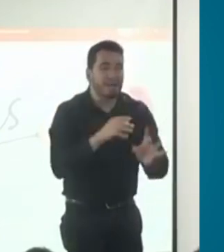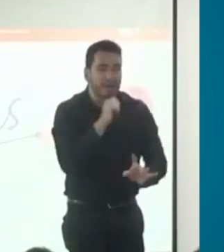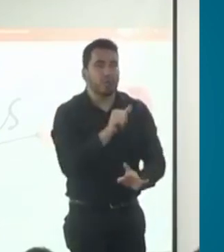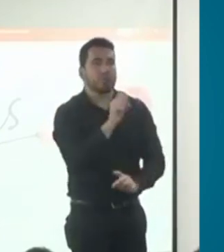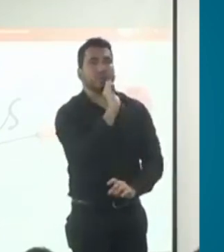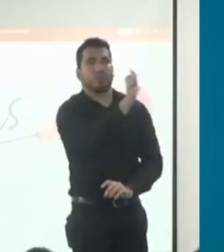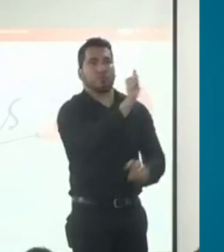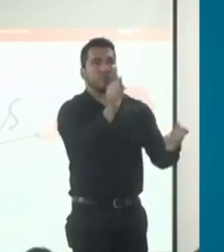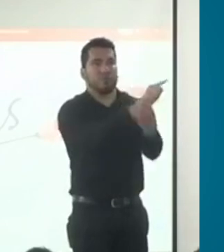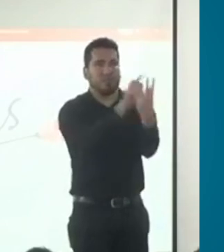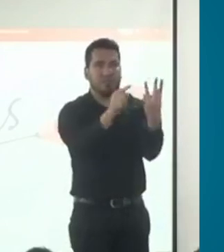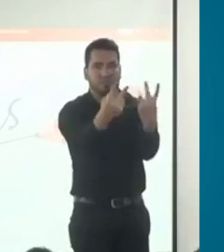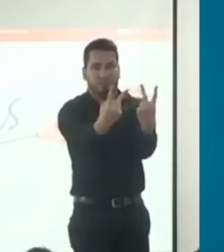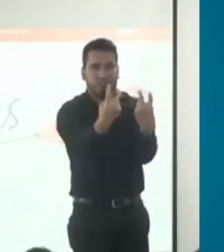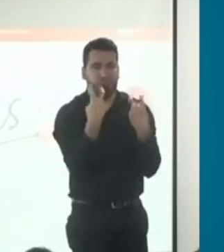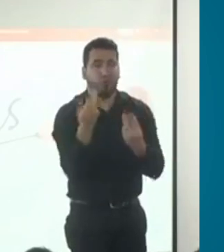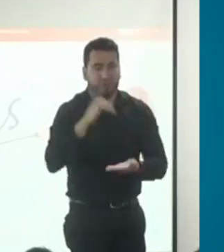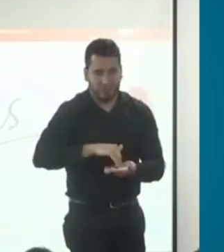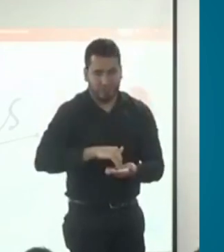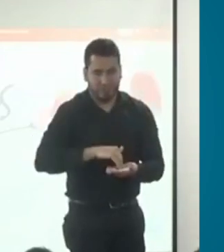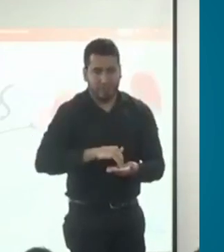visita muy rápida a la Secretaría de Salud.